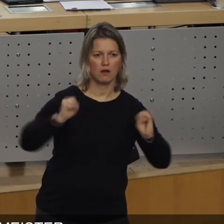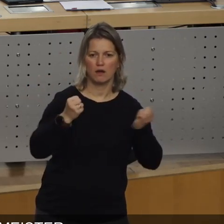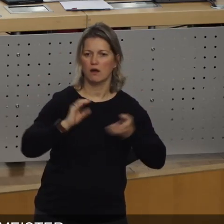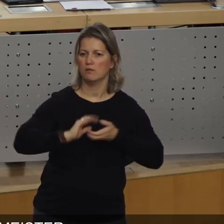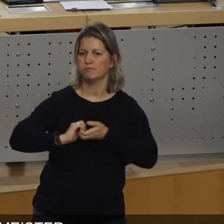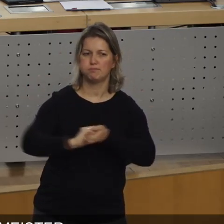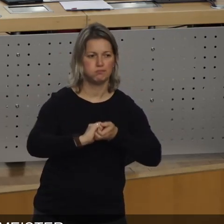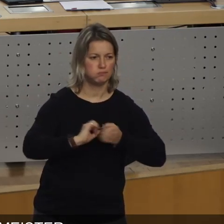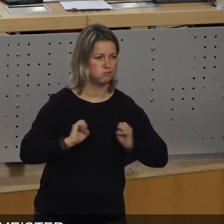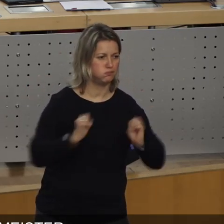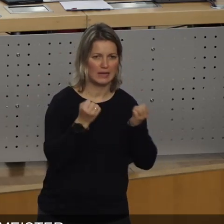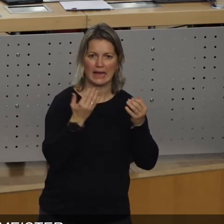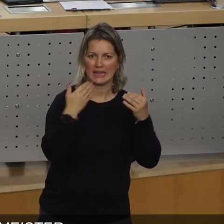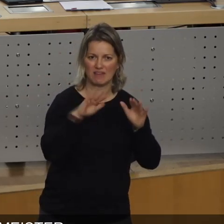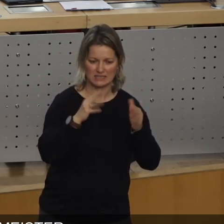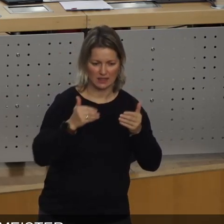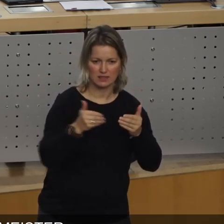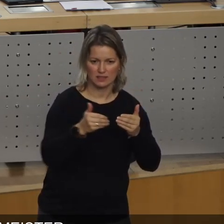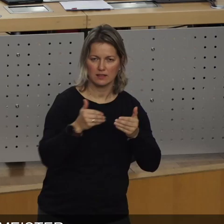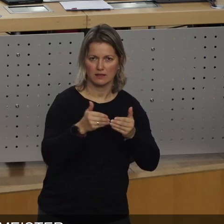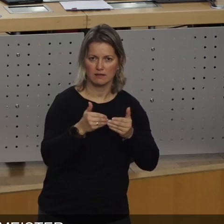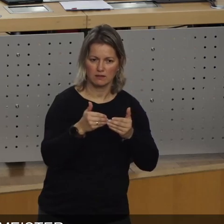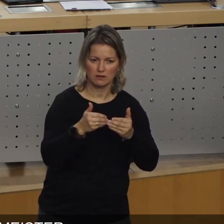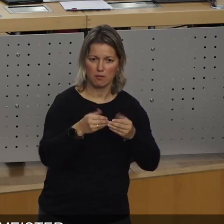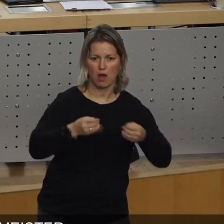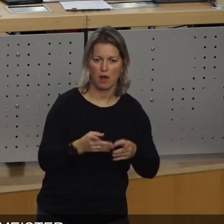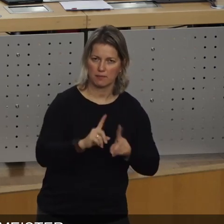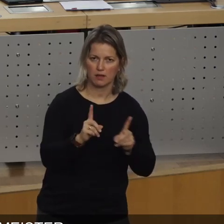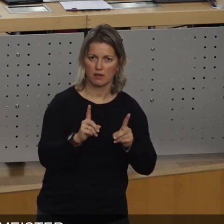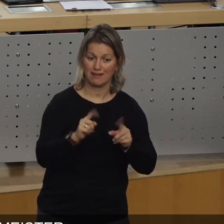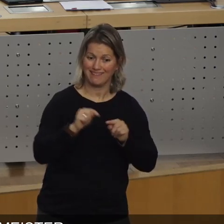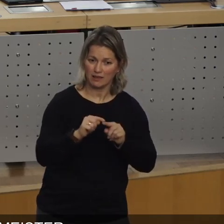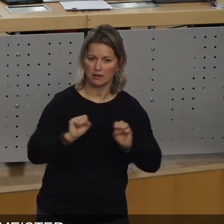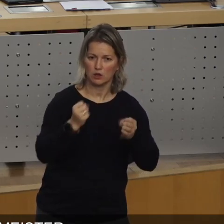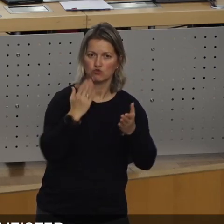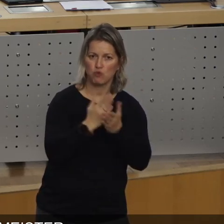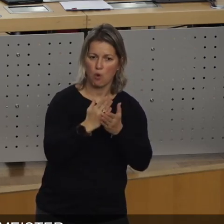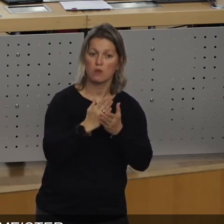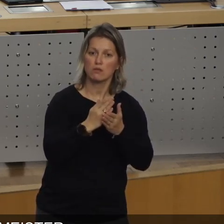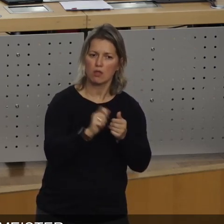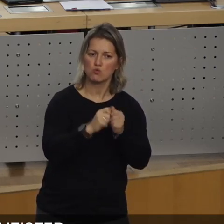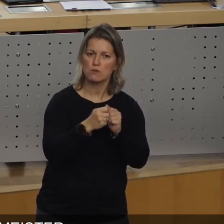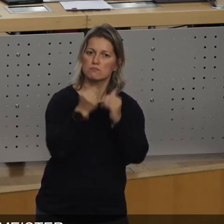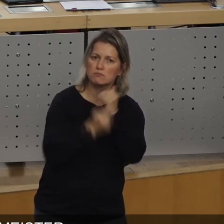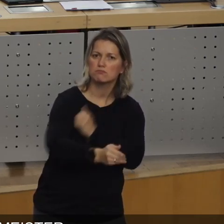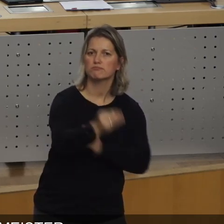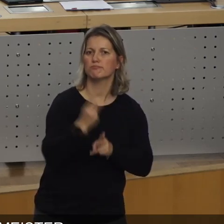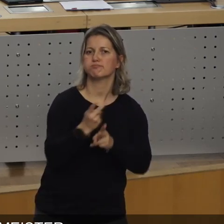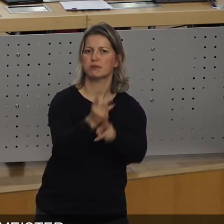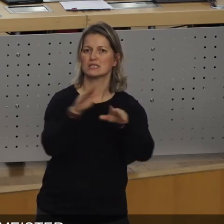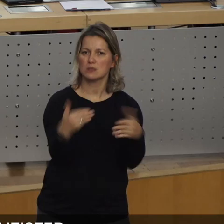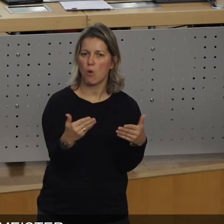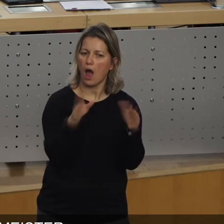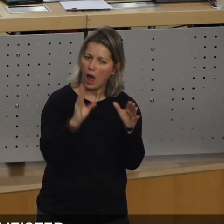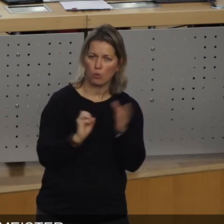Kulturabschutzbewerbungsprozess. Wir empfehlen Ihnen zu verstetigen. Wir werden nicht alles machen können. Völlig klar, wenn wir